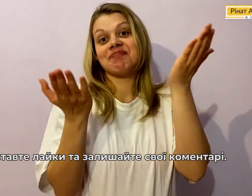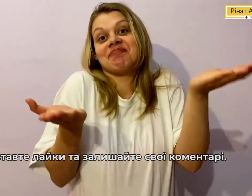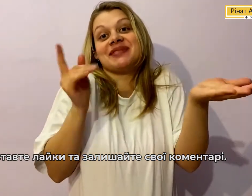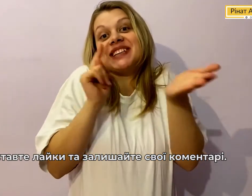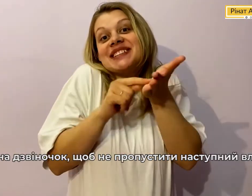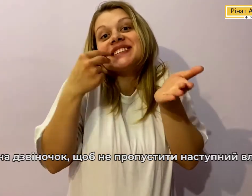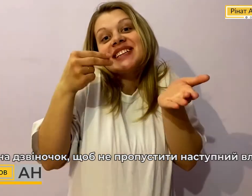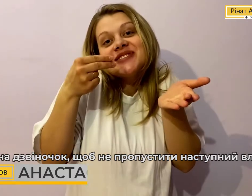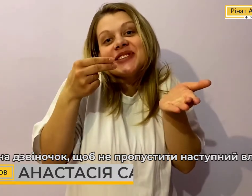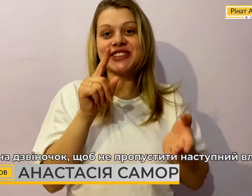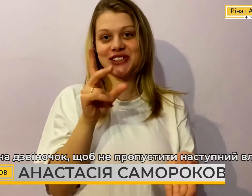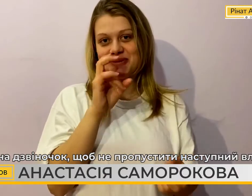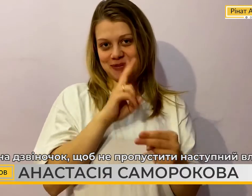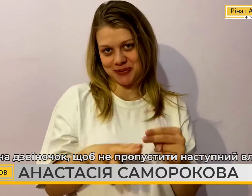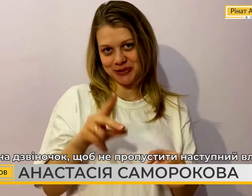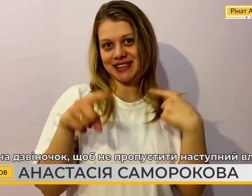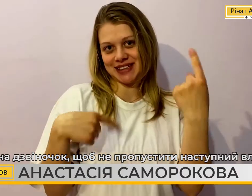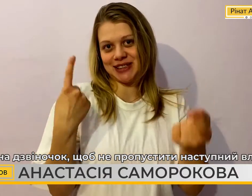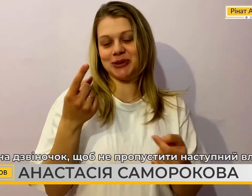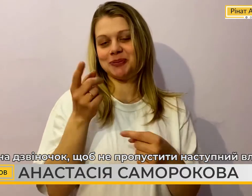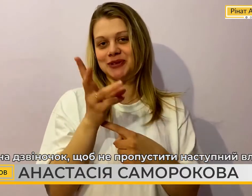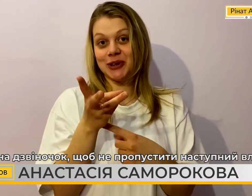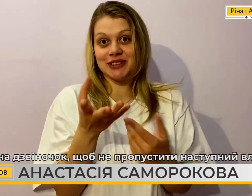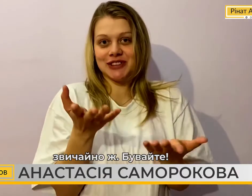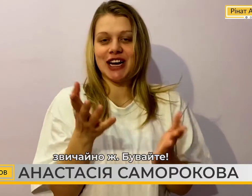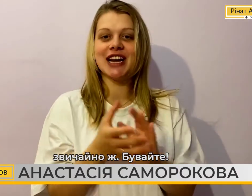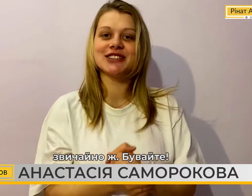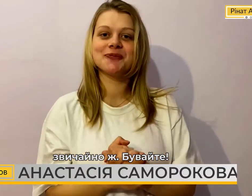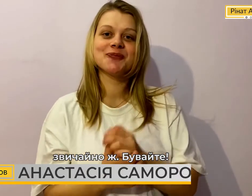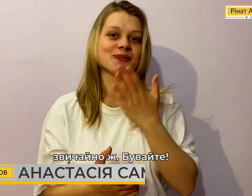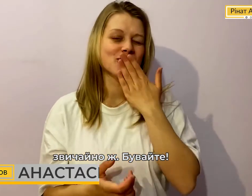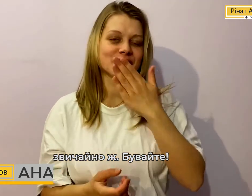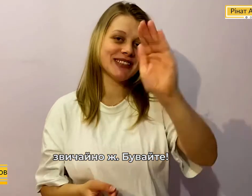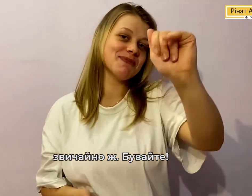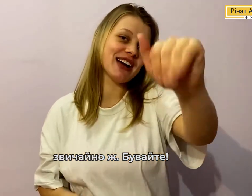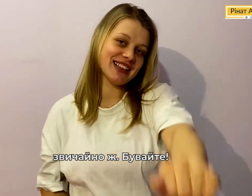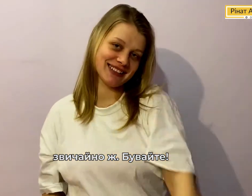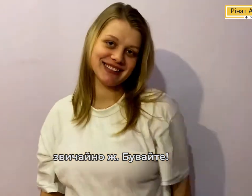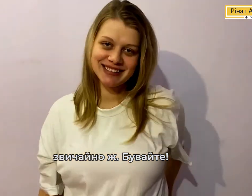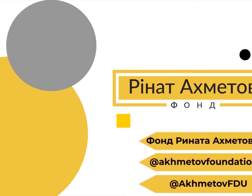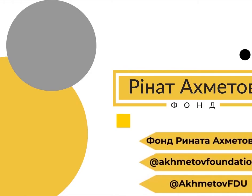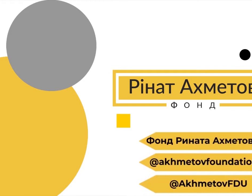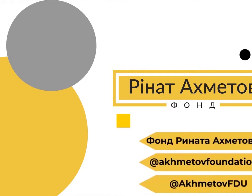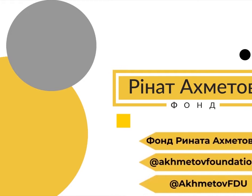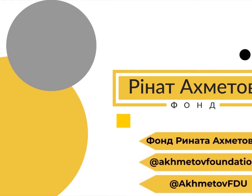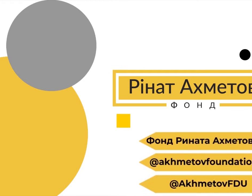Тисніть на дзвіночок Щоб не пропустити Наступну влогу Звичайно ж Всім Бувайте Субтитрувальниця Оля